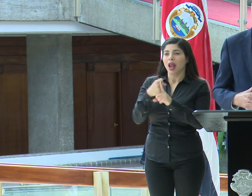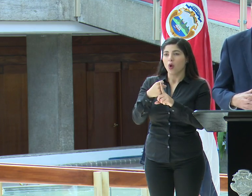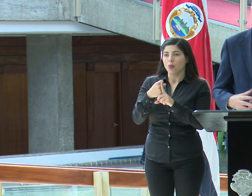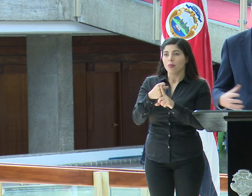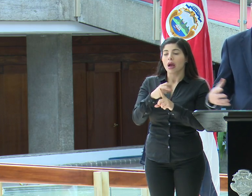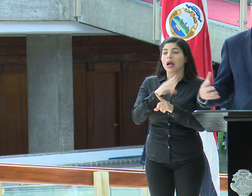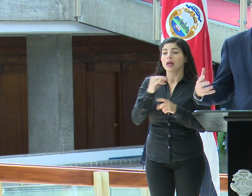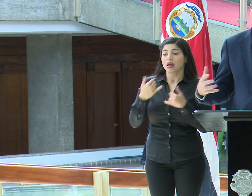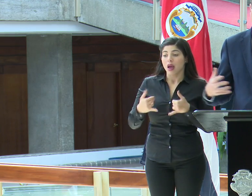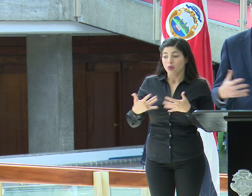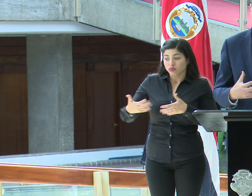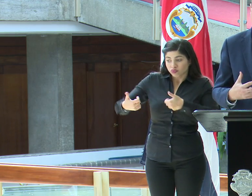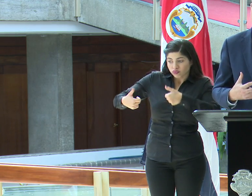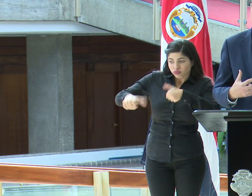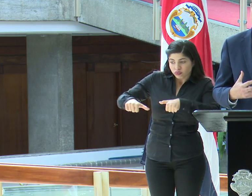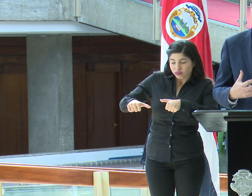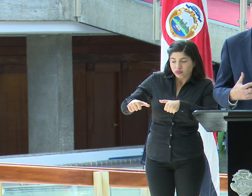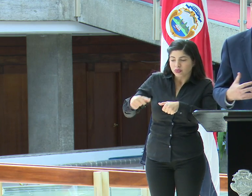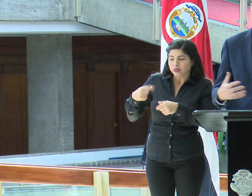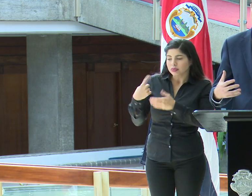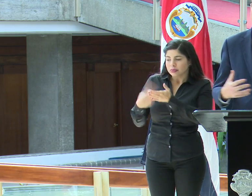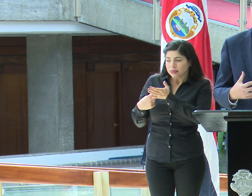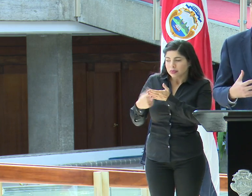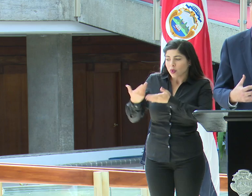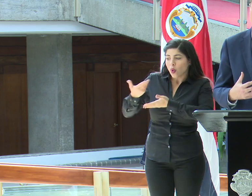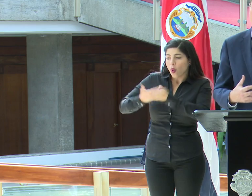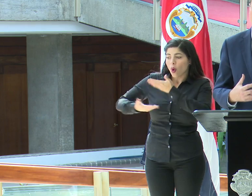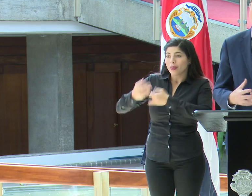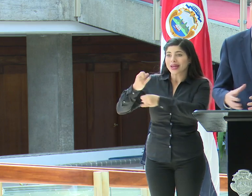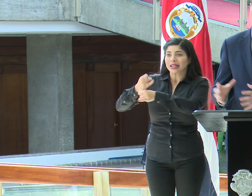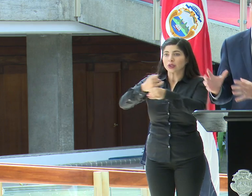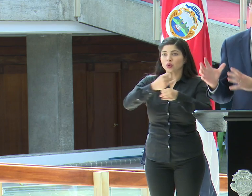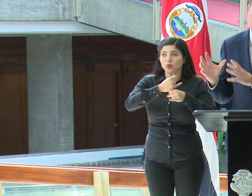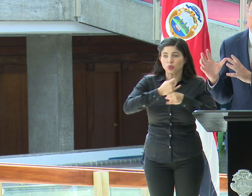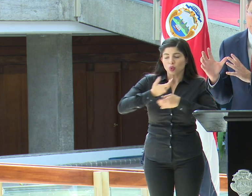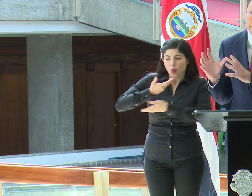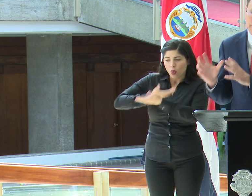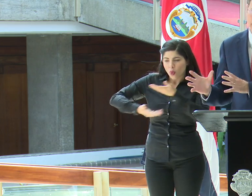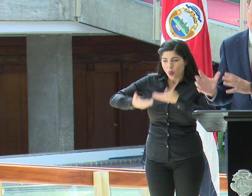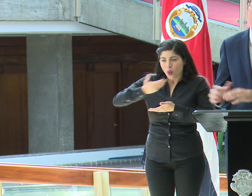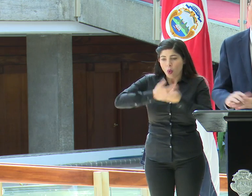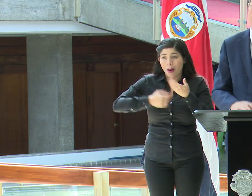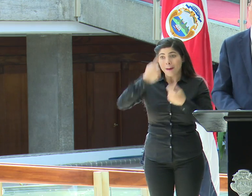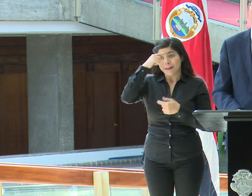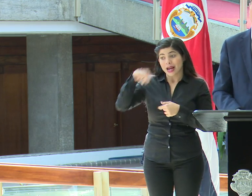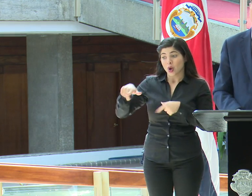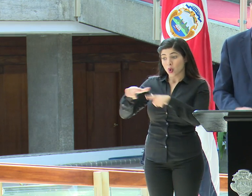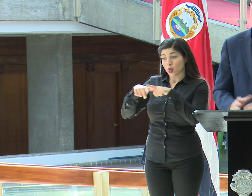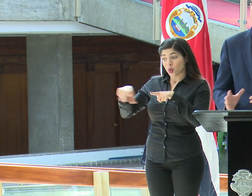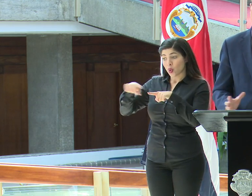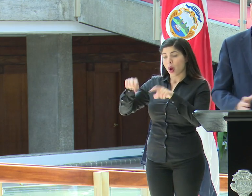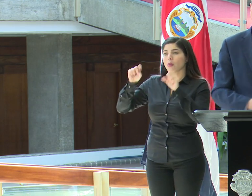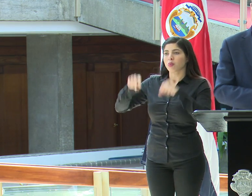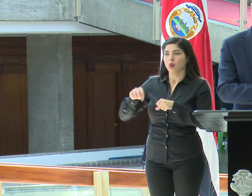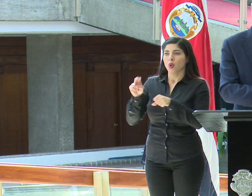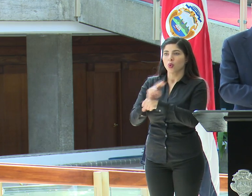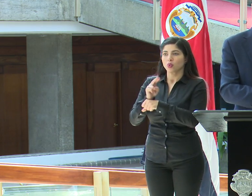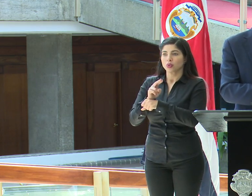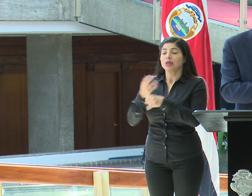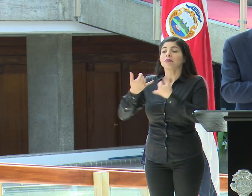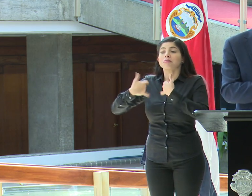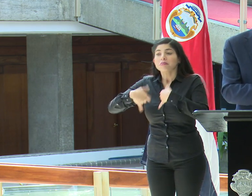en principio de una colaboración interinstitucional para poder usar esas instalaciones mientras